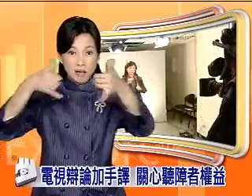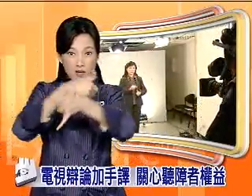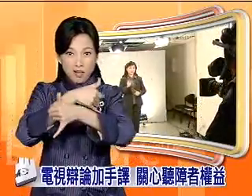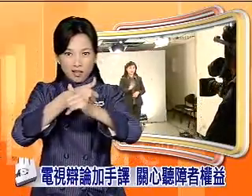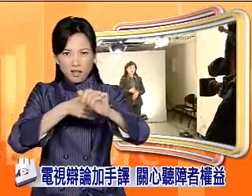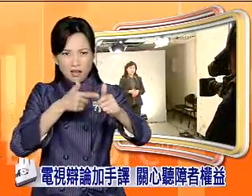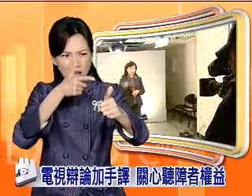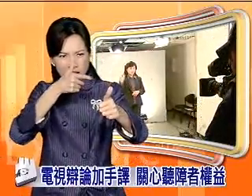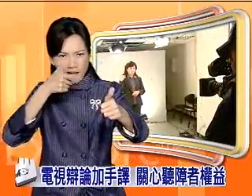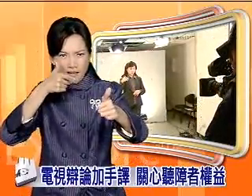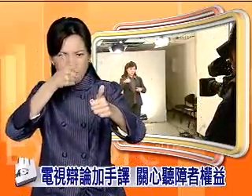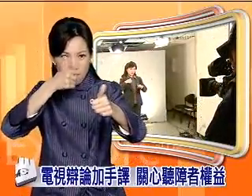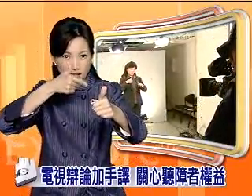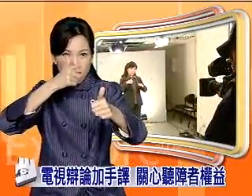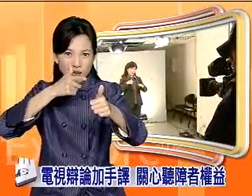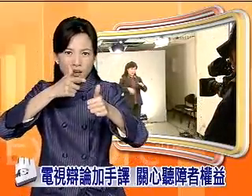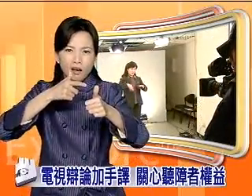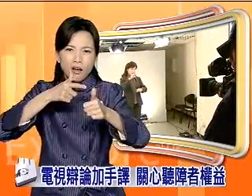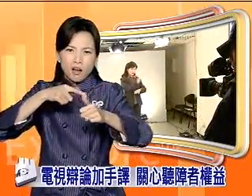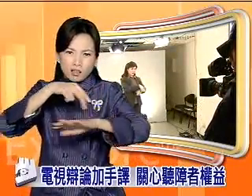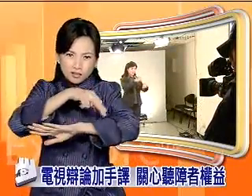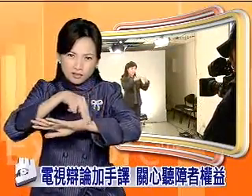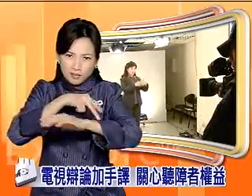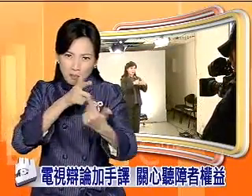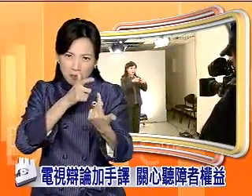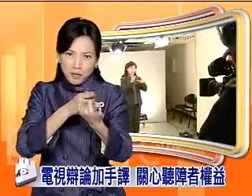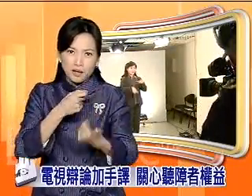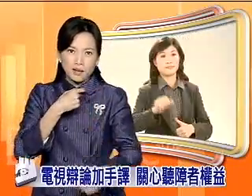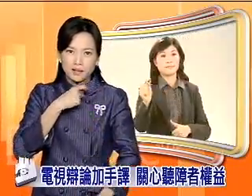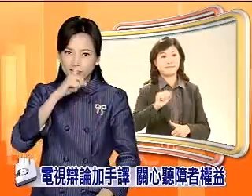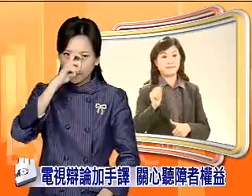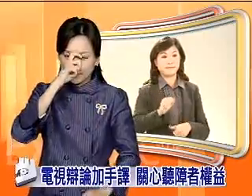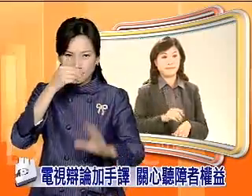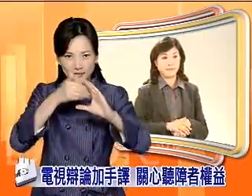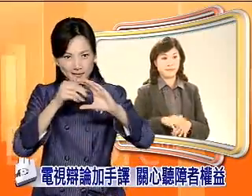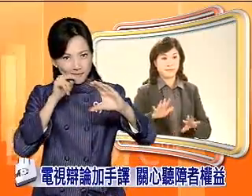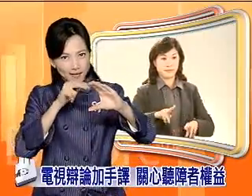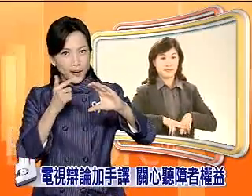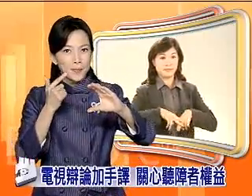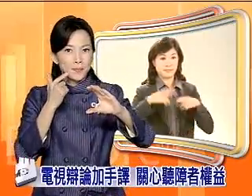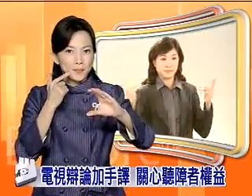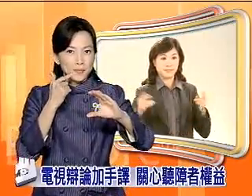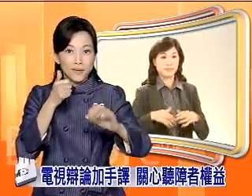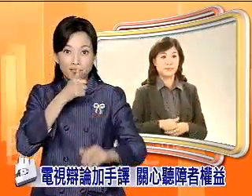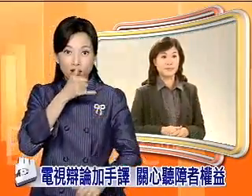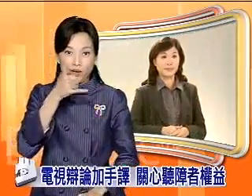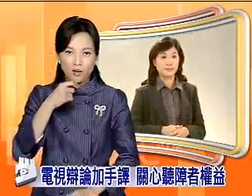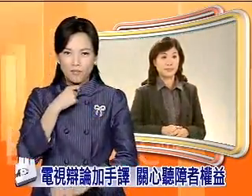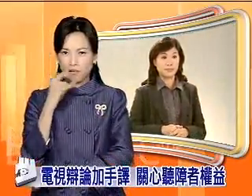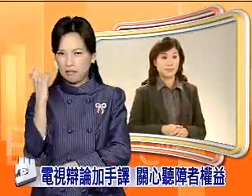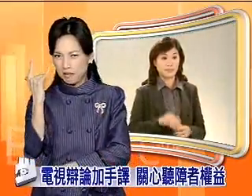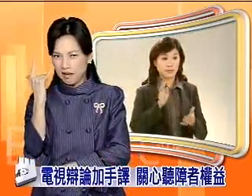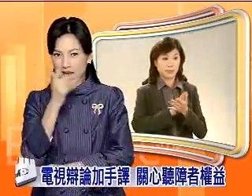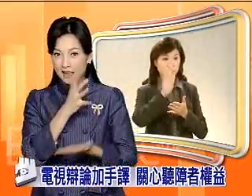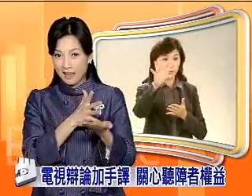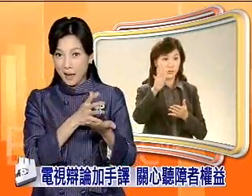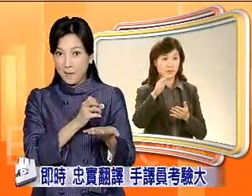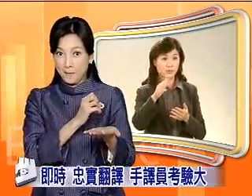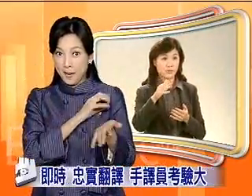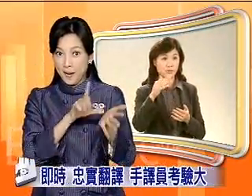为了配合画面上的呈现翻译员通常要在台上工作30分钟以上才能够找到适